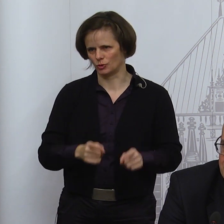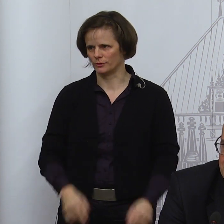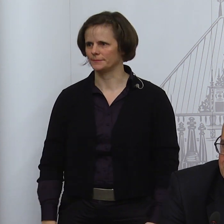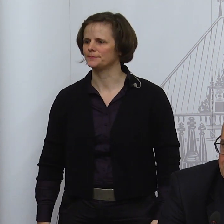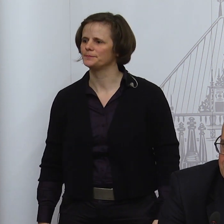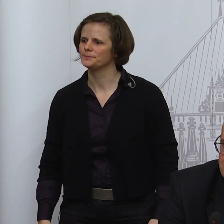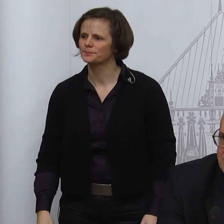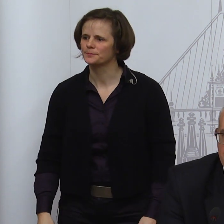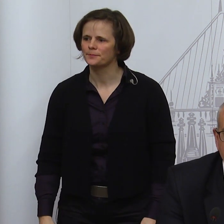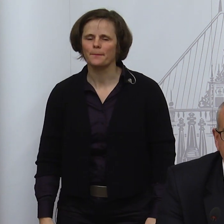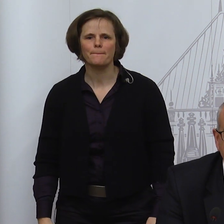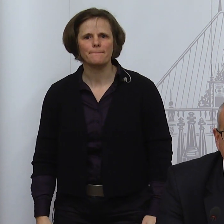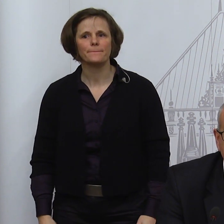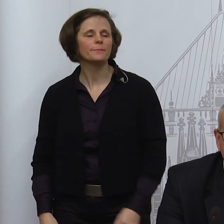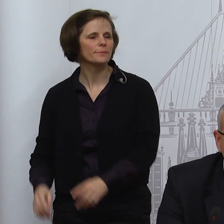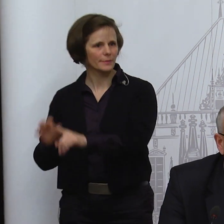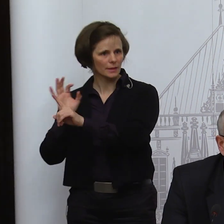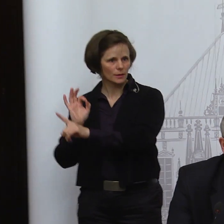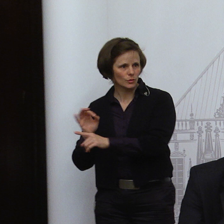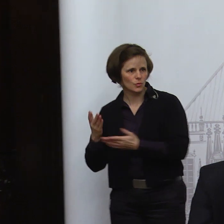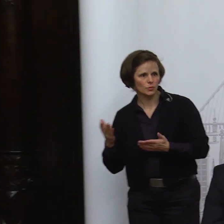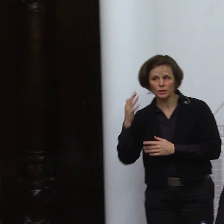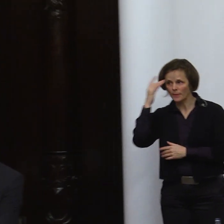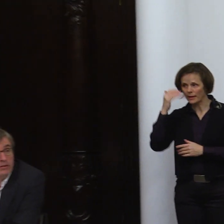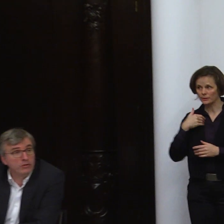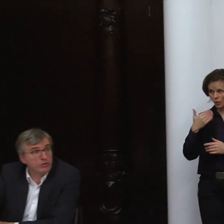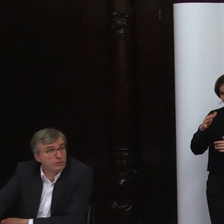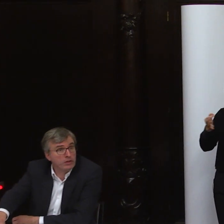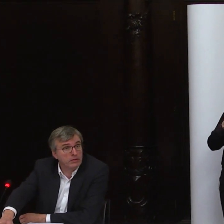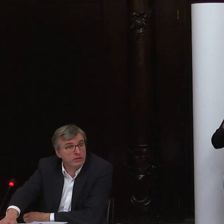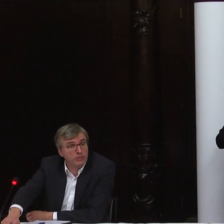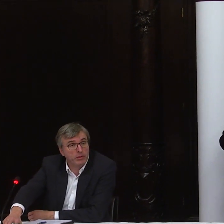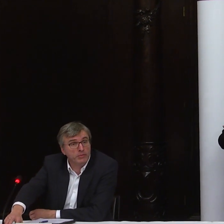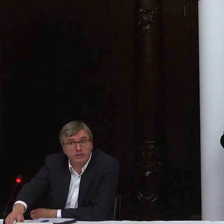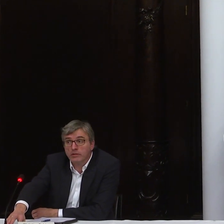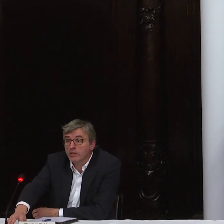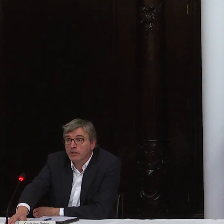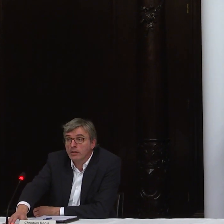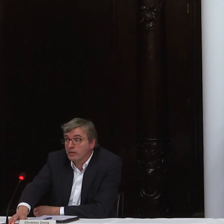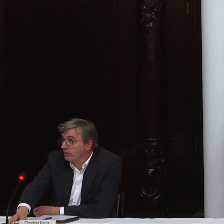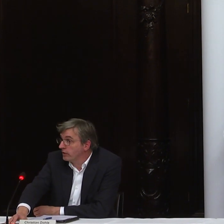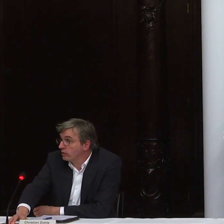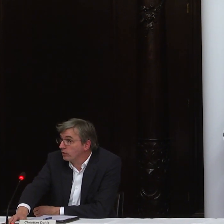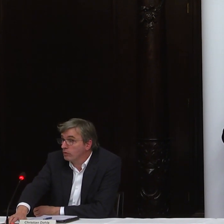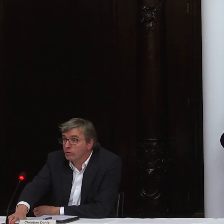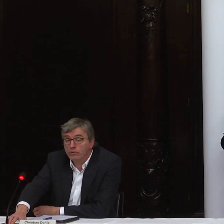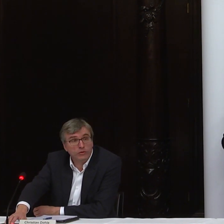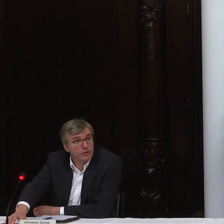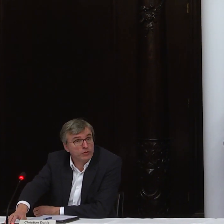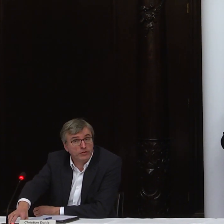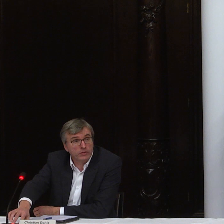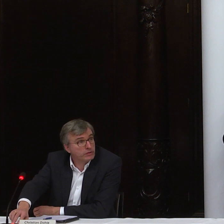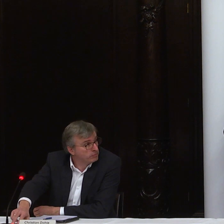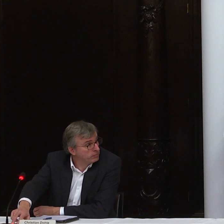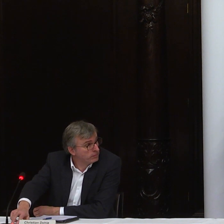Gut, ich überlege noch im Moment, ob nicht doch noch eine Frage ist, sonst danke ich allen, die noch so lange geblieben sind. und wenn noch O-Töne